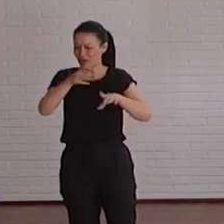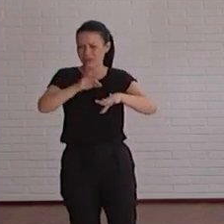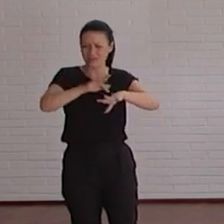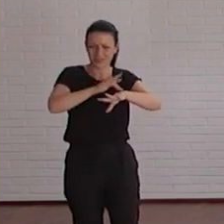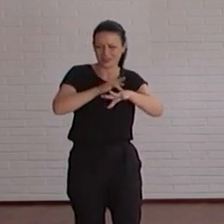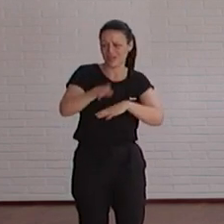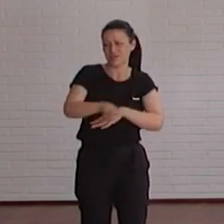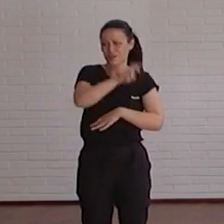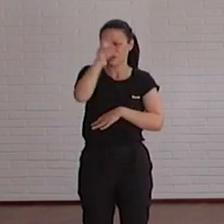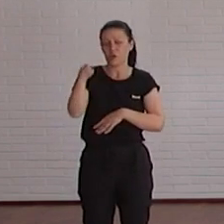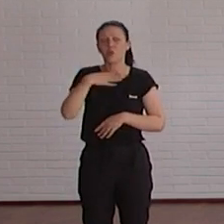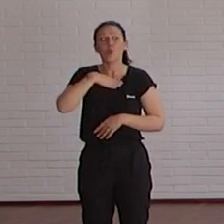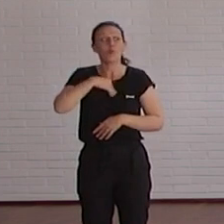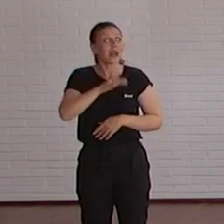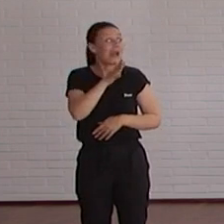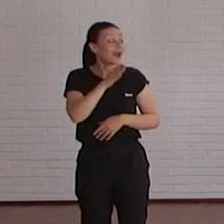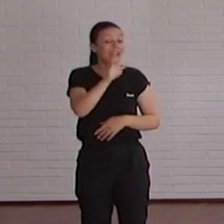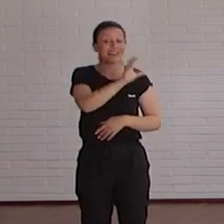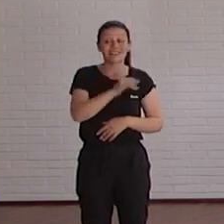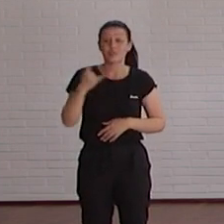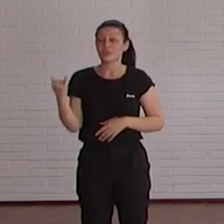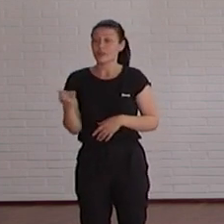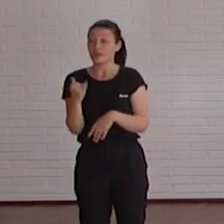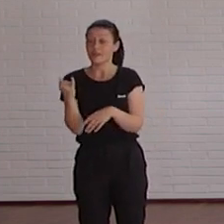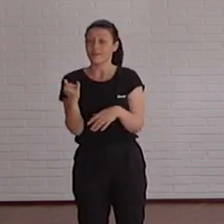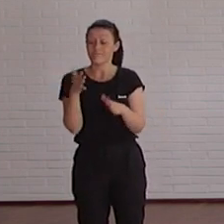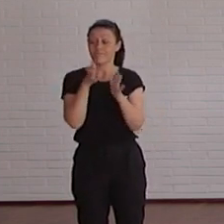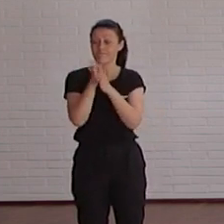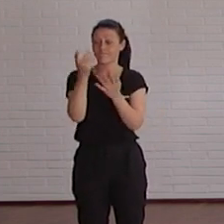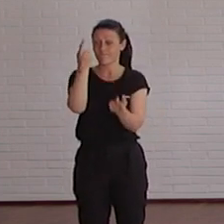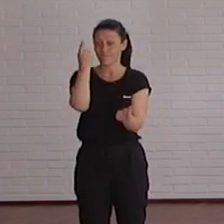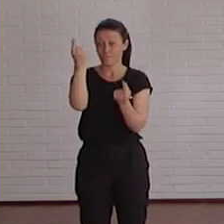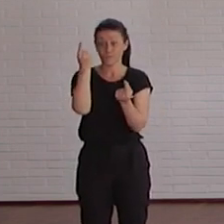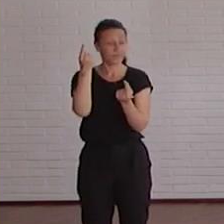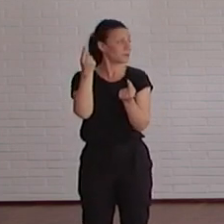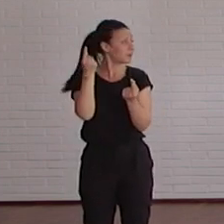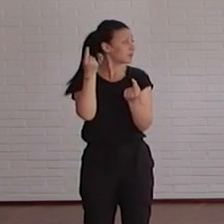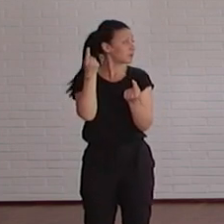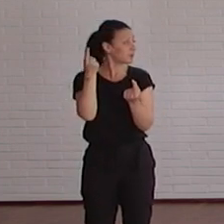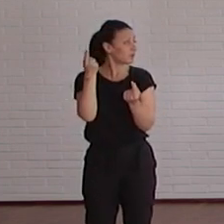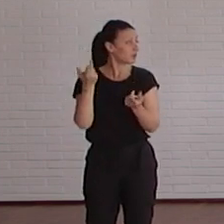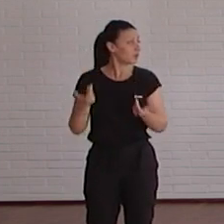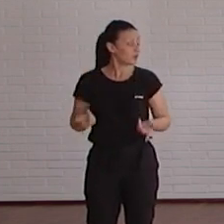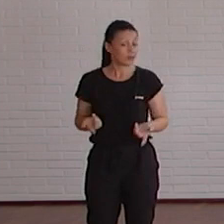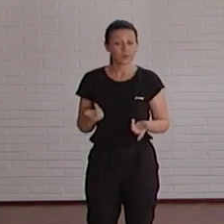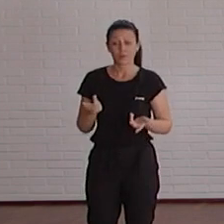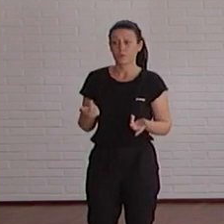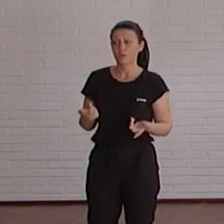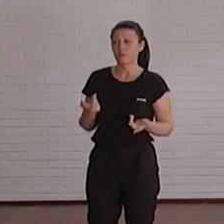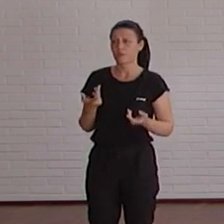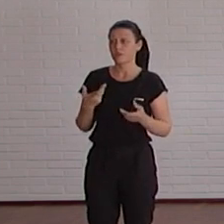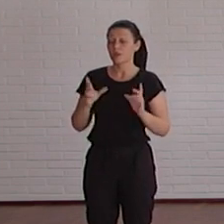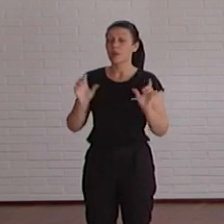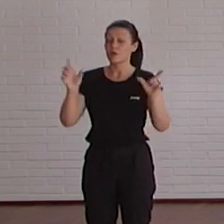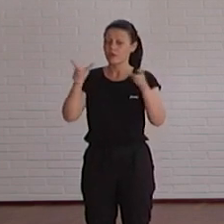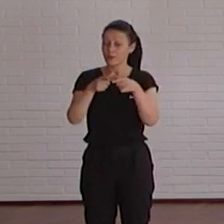Ahora, Cristina y José María nos van a hacer un recorrido por lo que hace la unidad